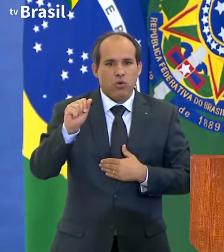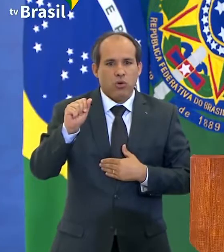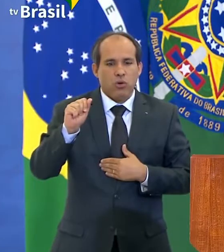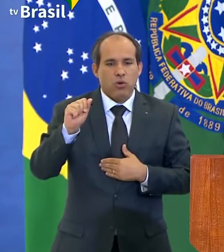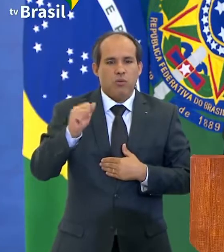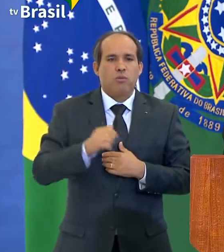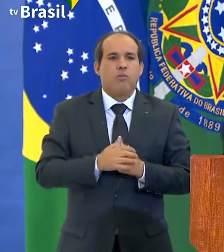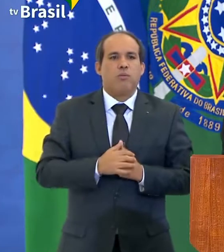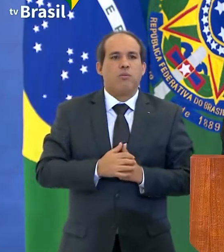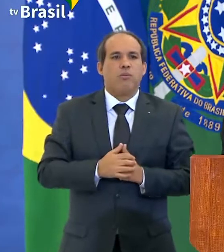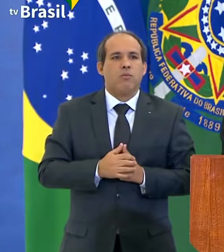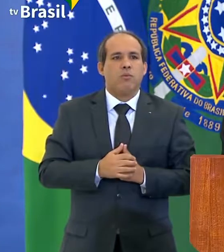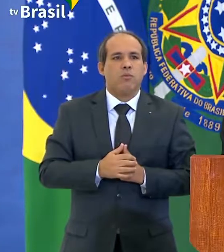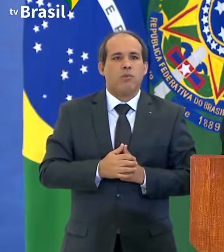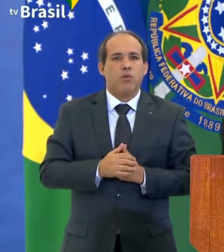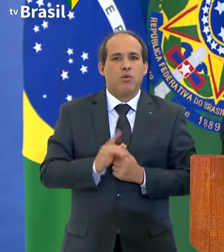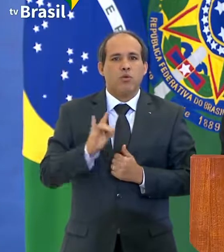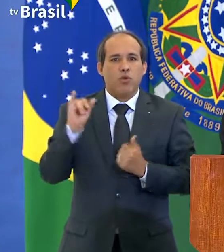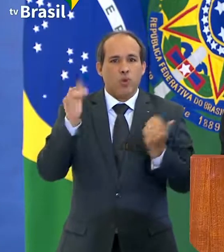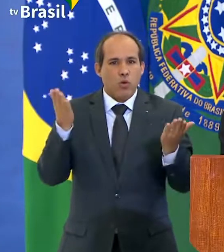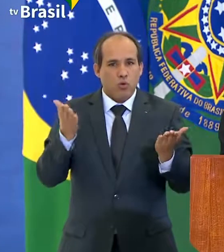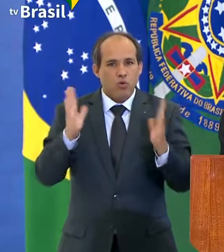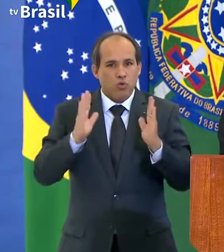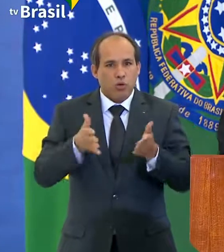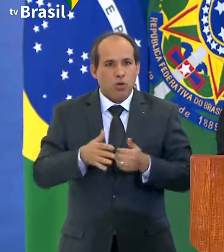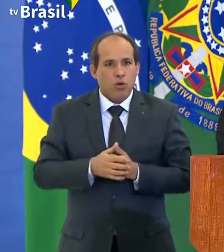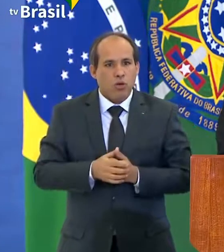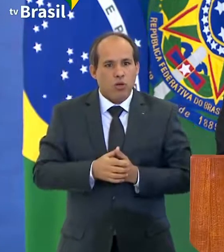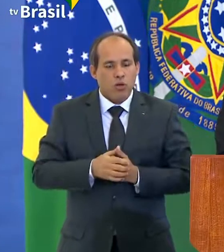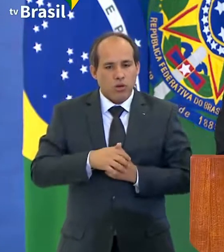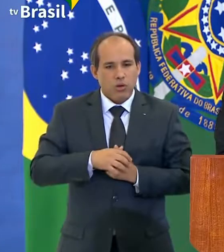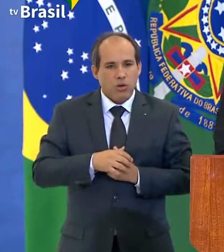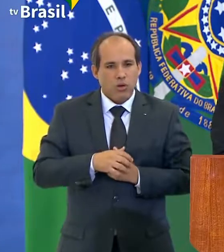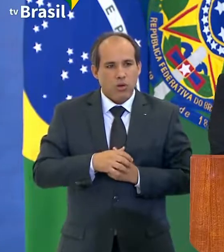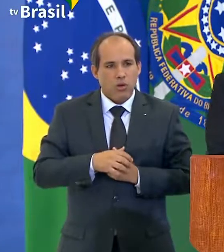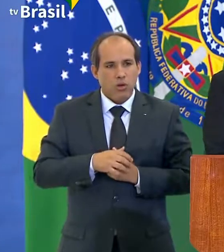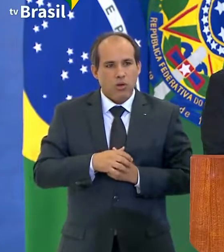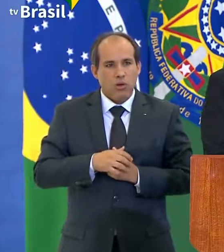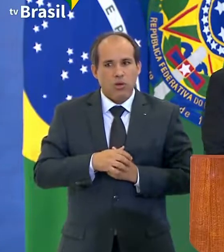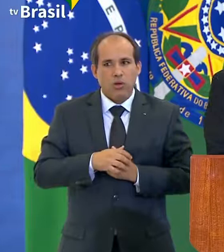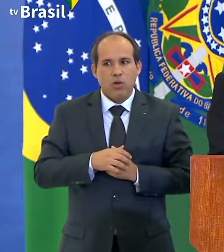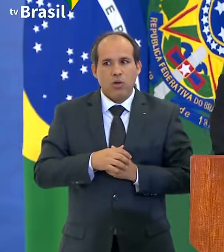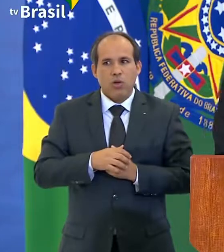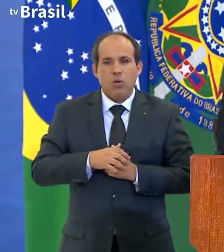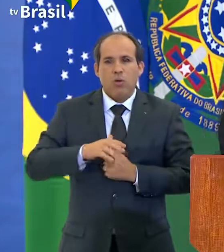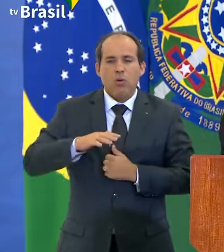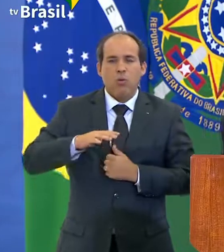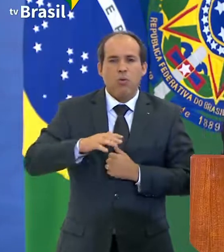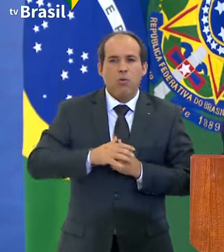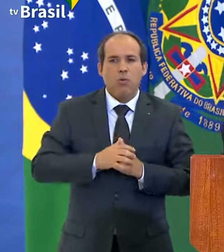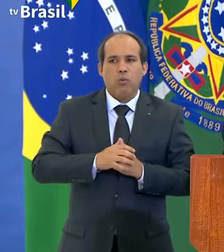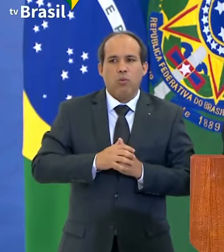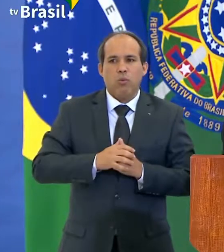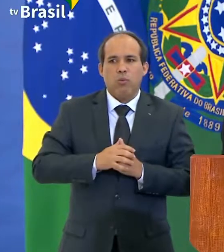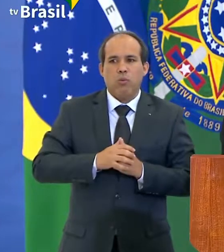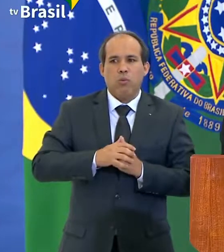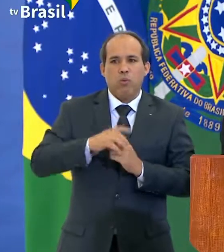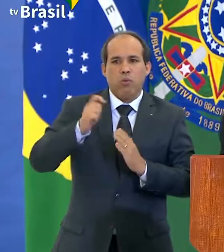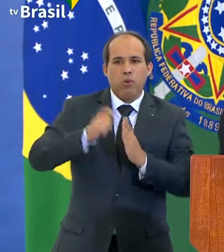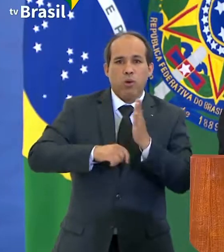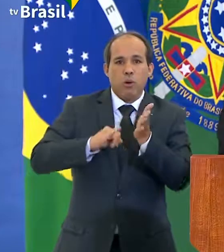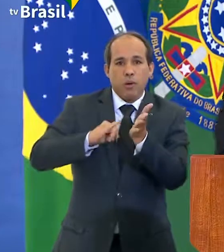de impostos para aqueles que pagam